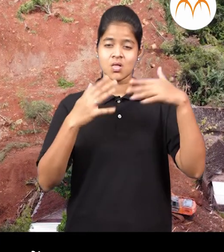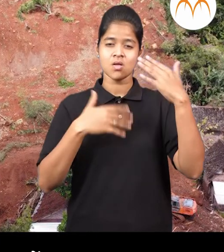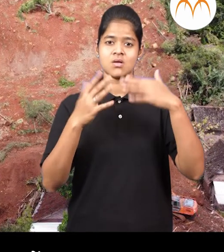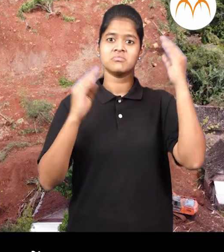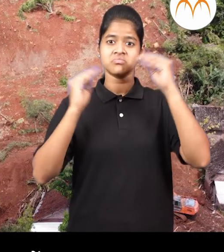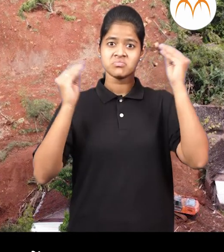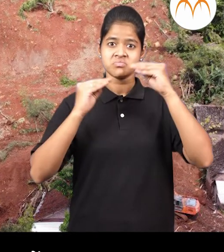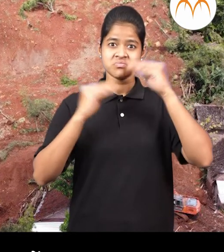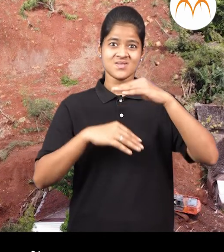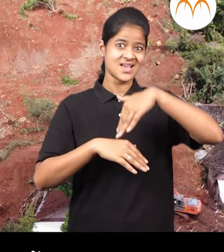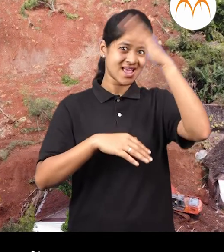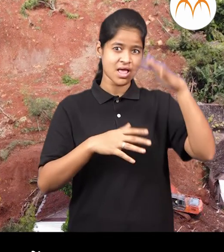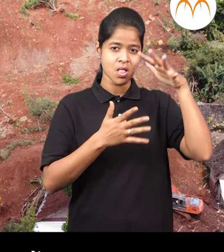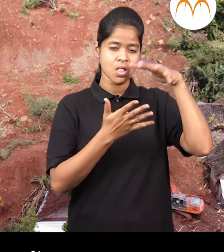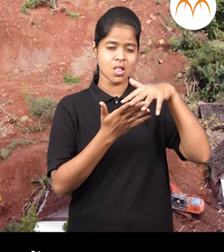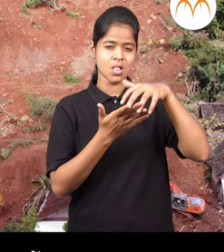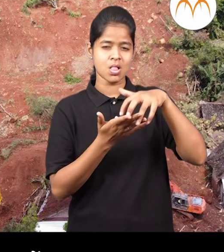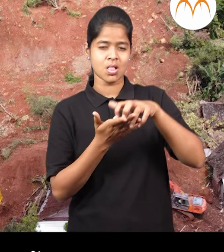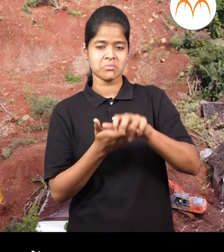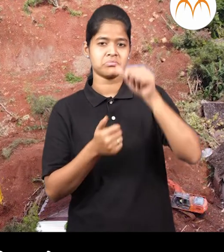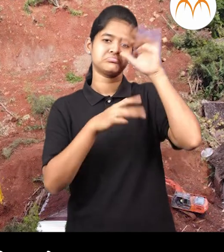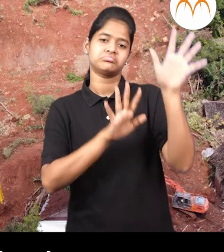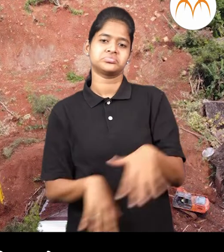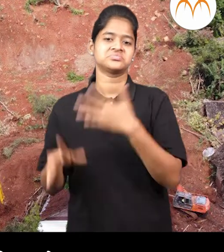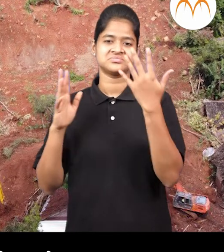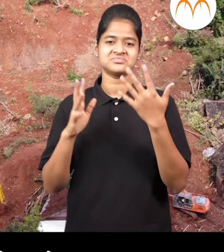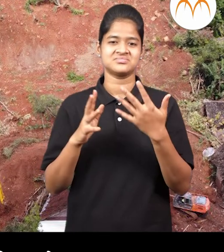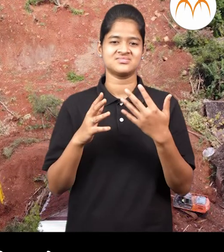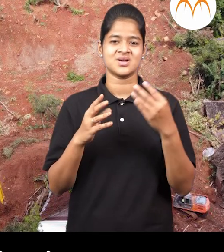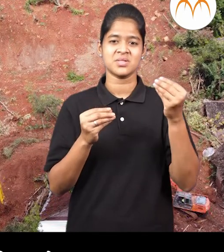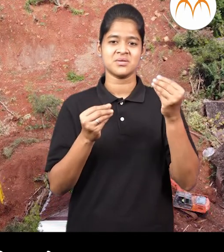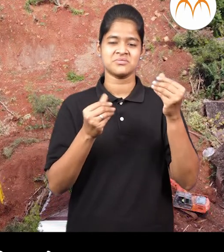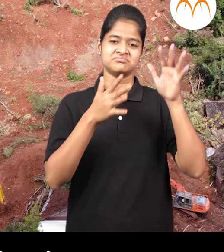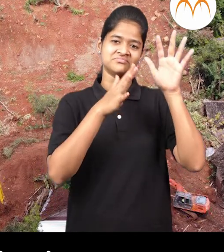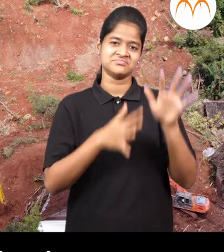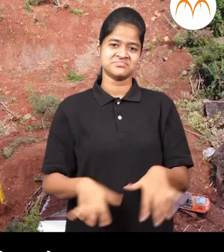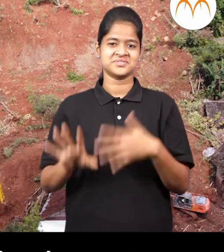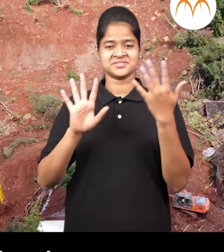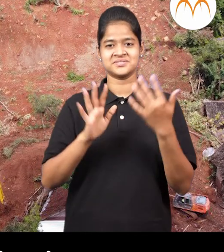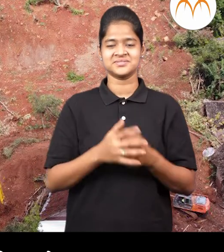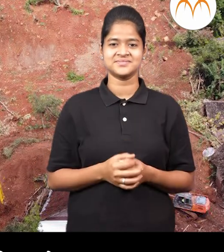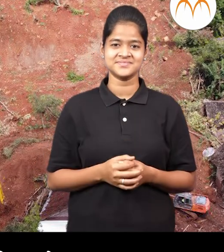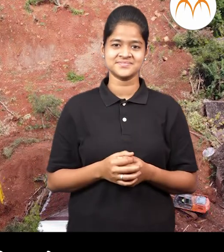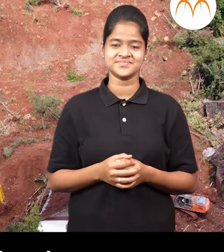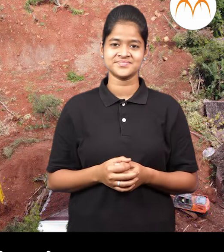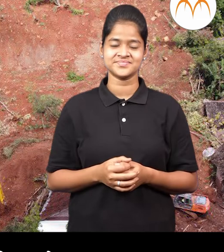जोरदार पावसात डोंगर खचला मंजे डोंगरावरची सहील जहलेली माती पानयाबरवर